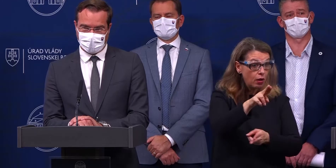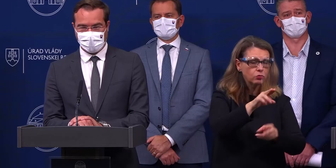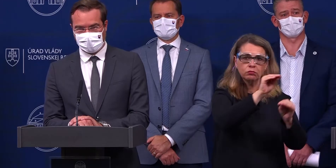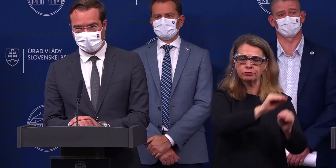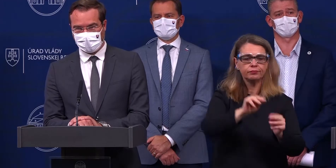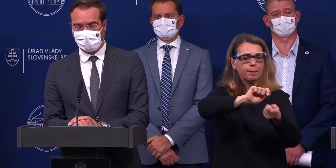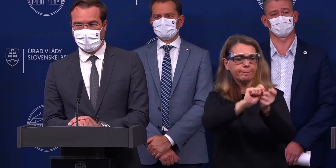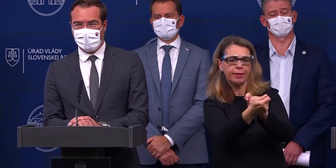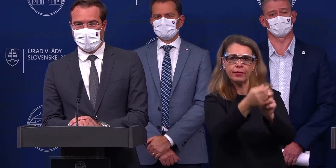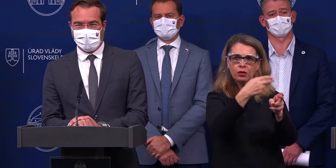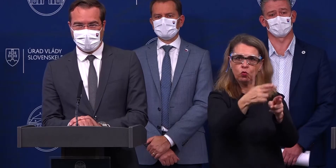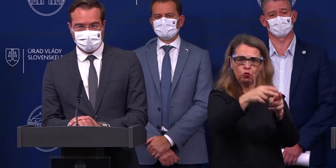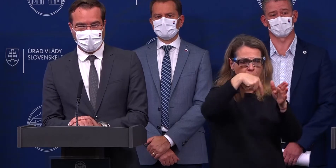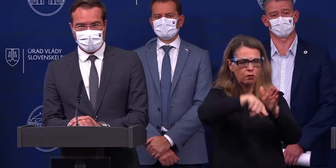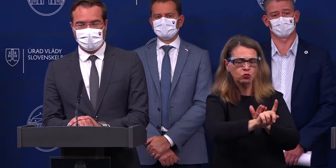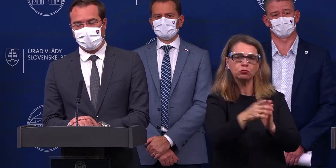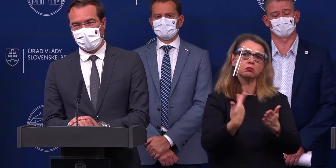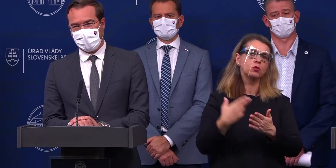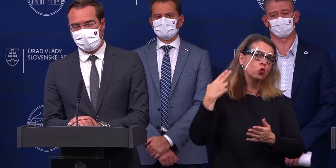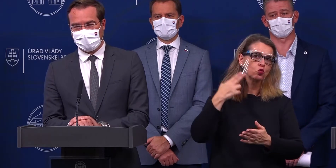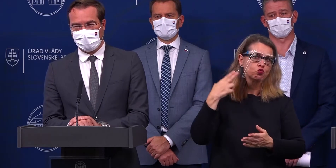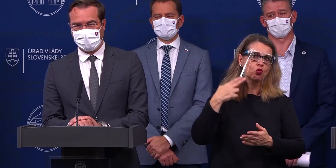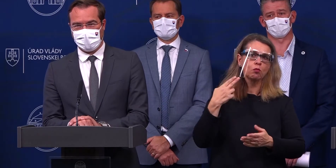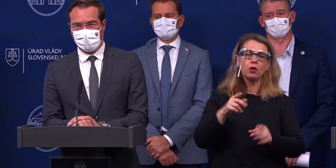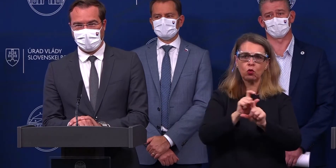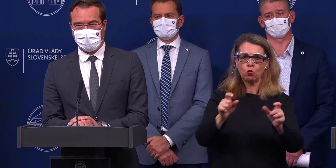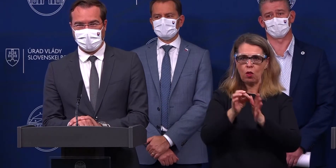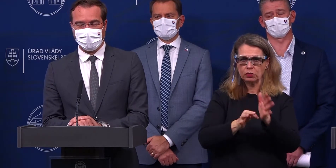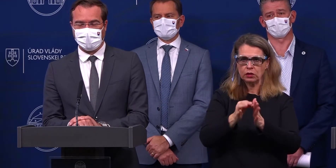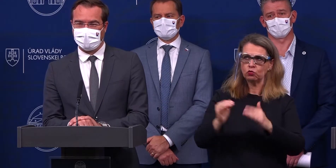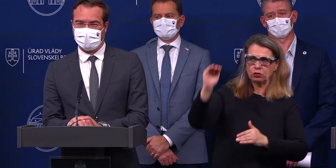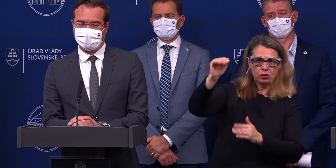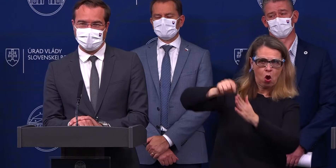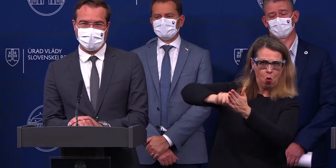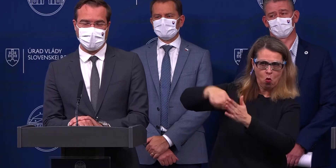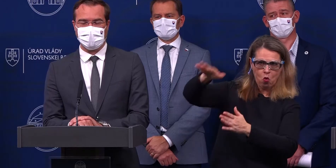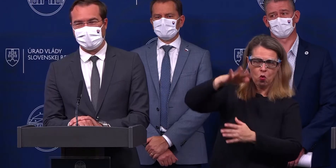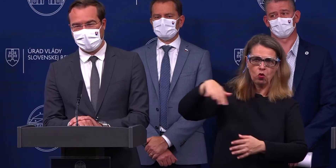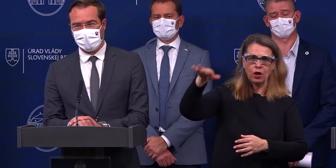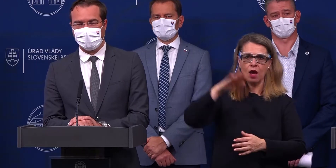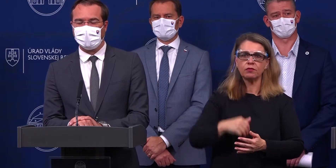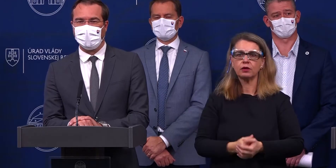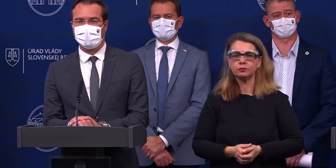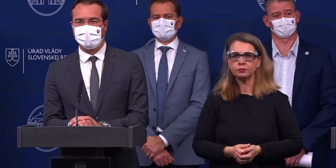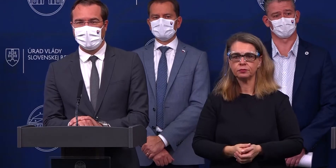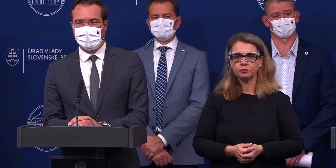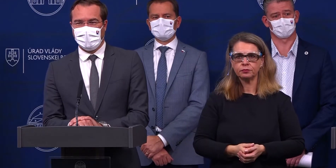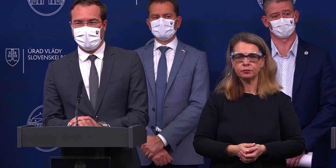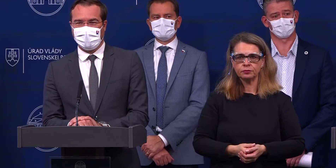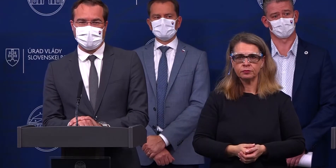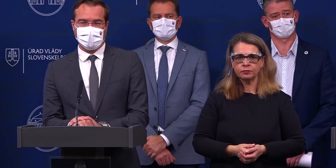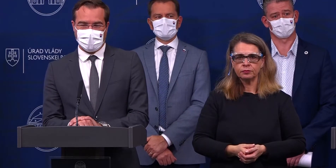reprofilizovalo rúžom berok kvôli práve situácii na Hornej Orave. Vlastne se reprofilizoval celý jeden trakt.